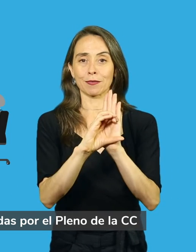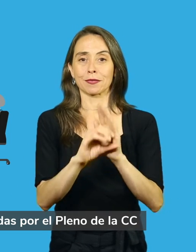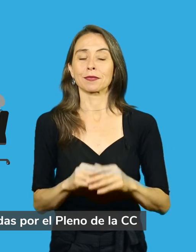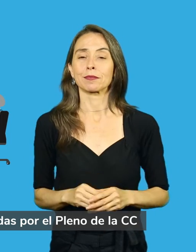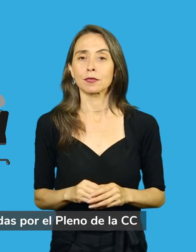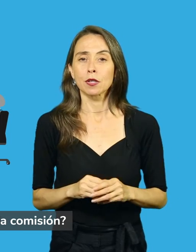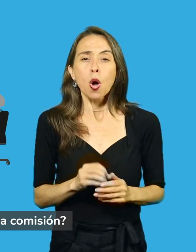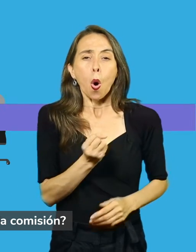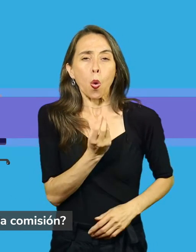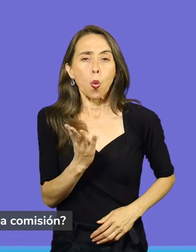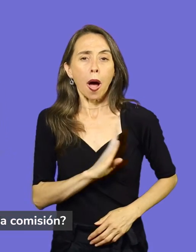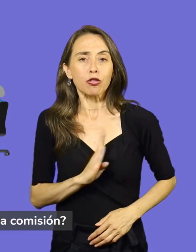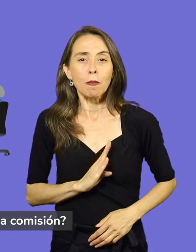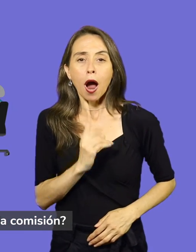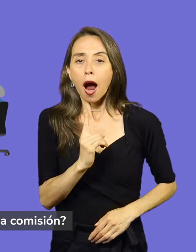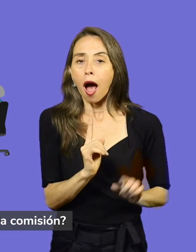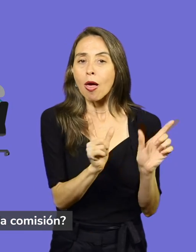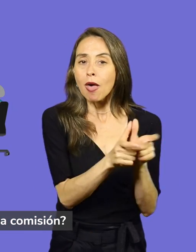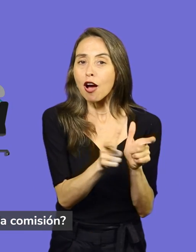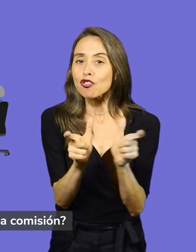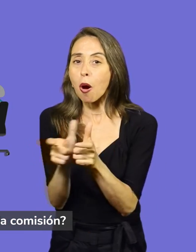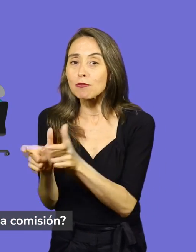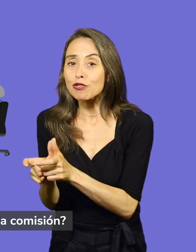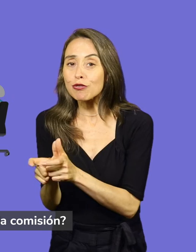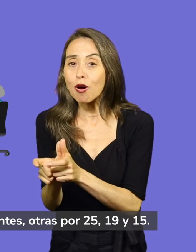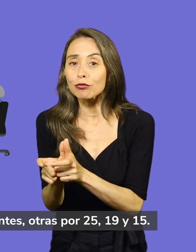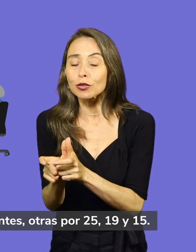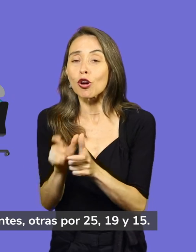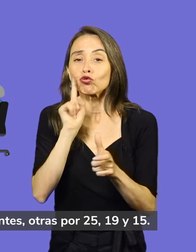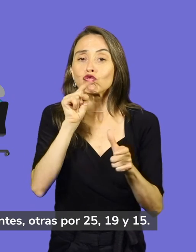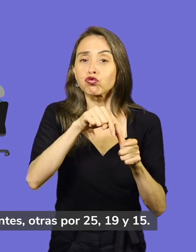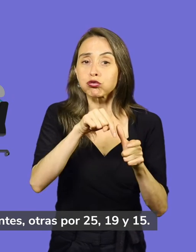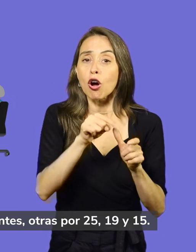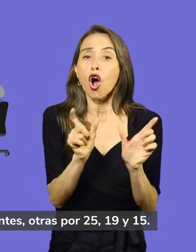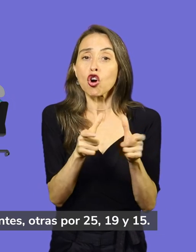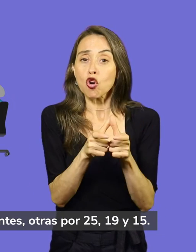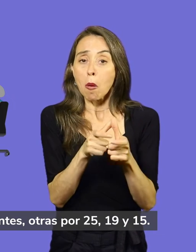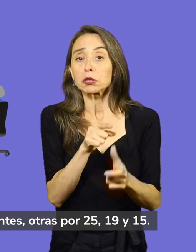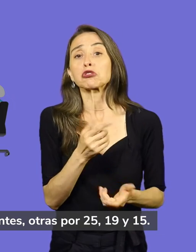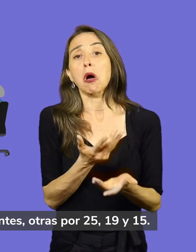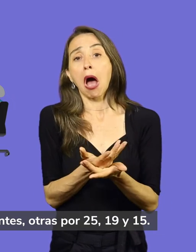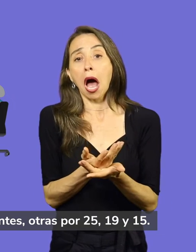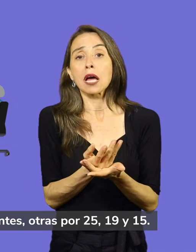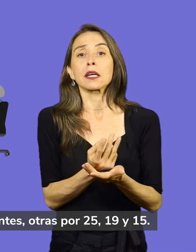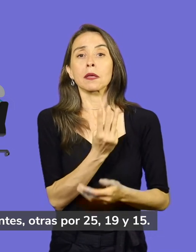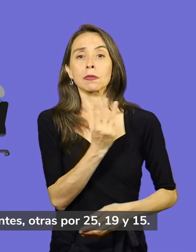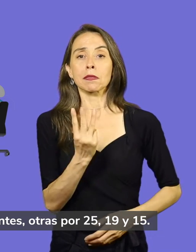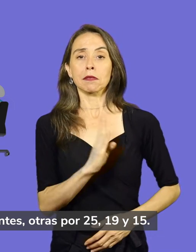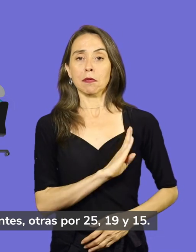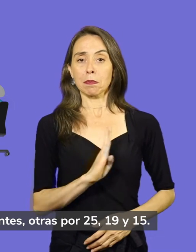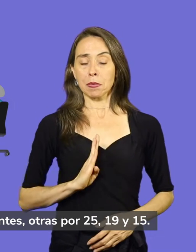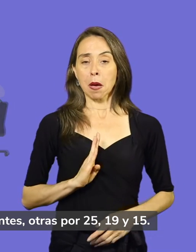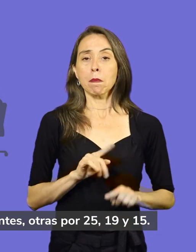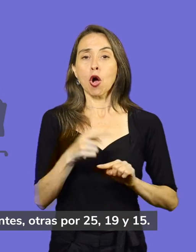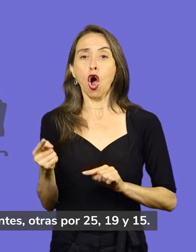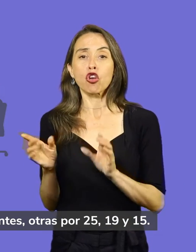¿Cuántos miembros tiene cada comisión? Hay comisiones integradas por 33 constituyentes, otras por 25,